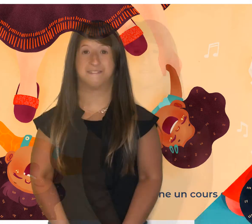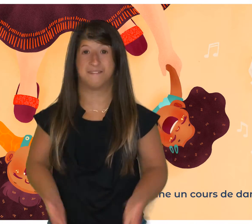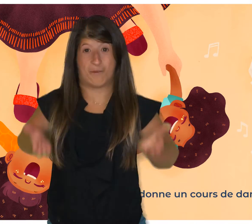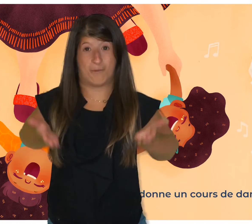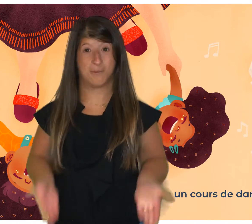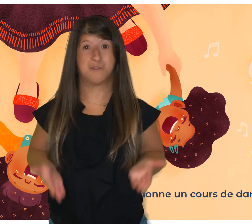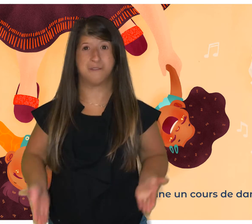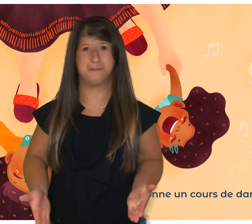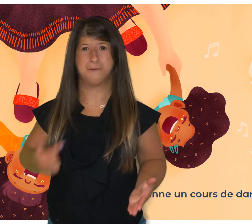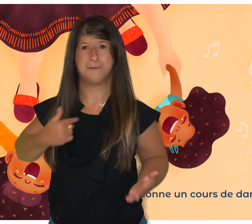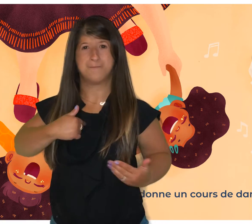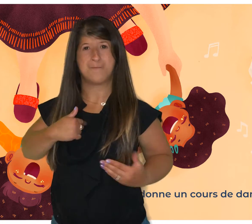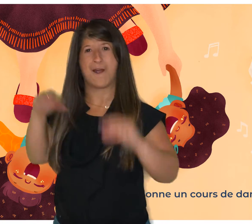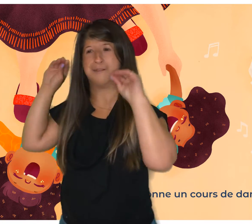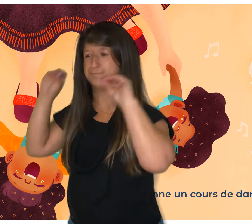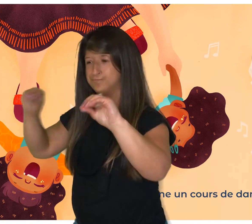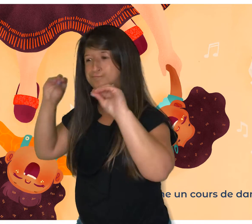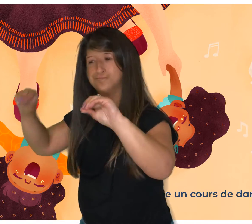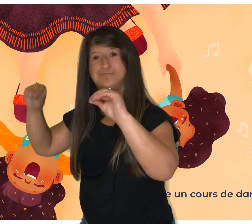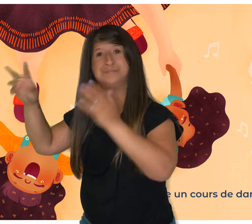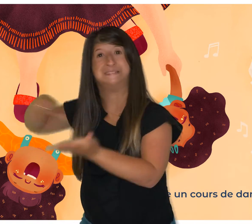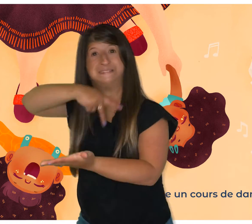Aujourd'hui, je donne un cours de danse.